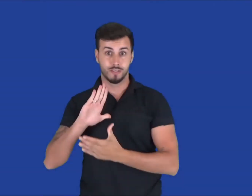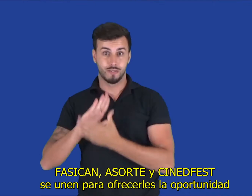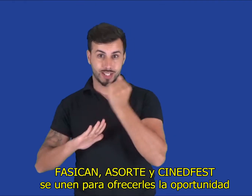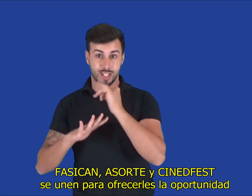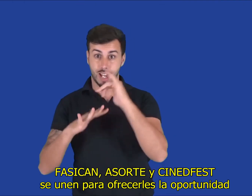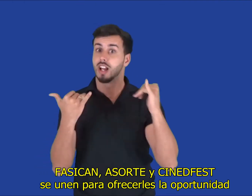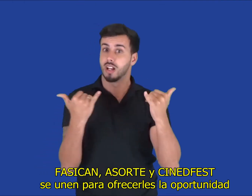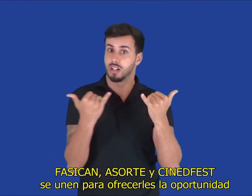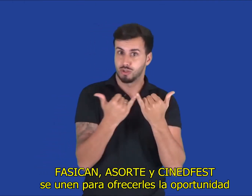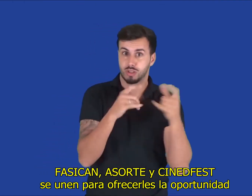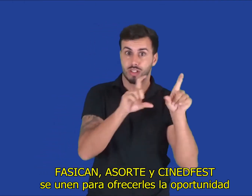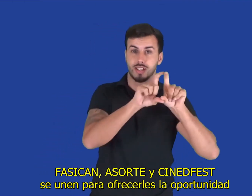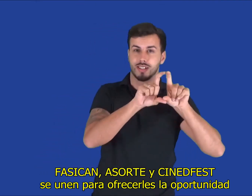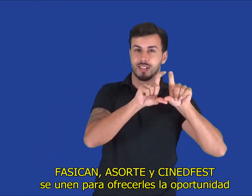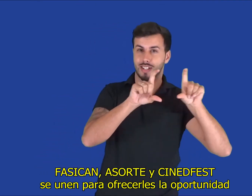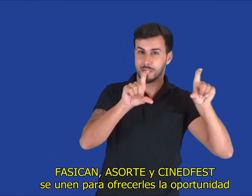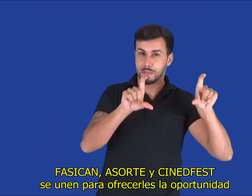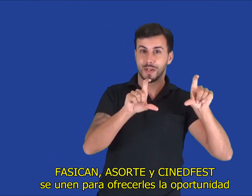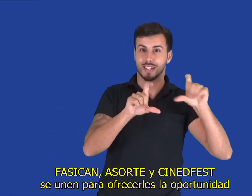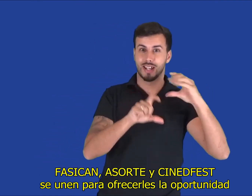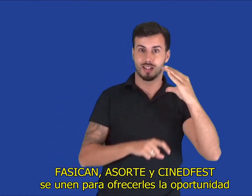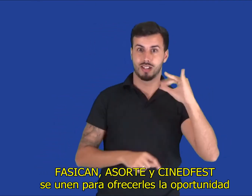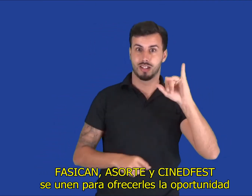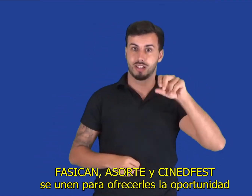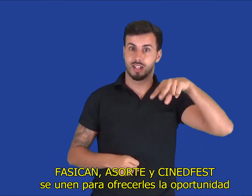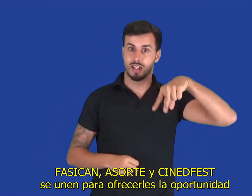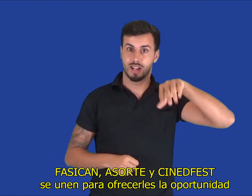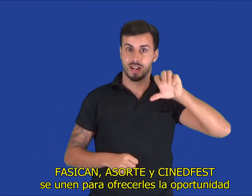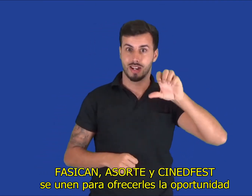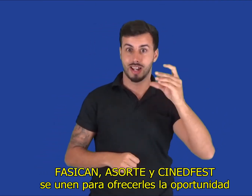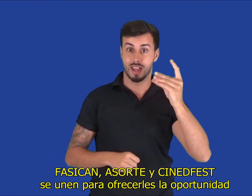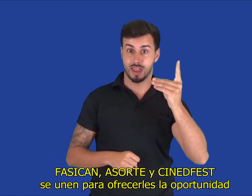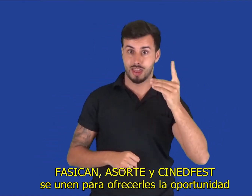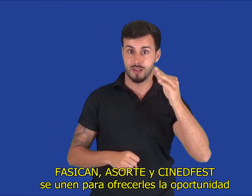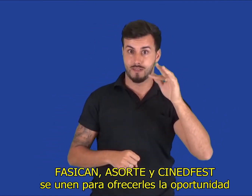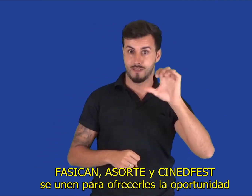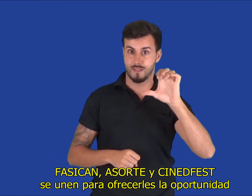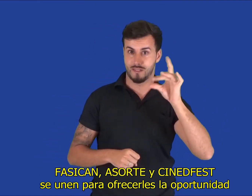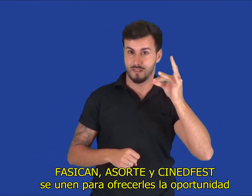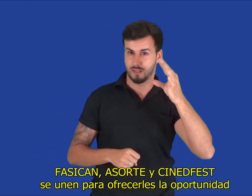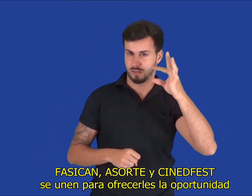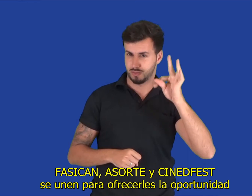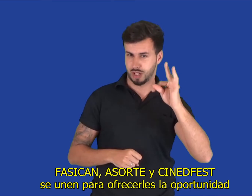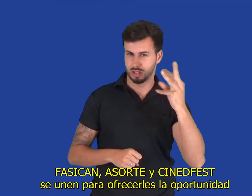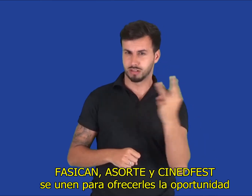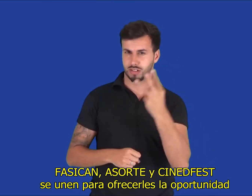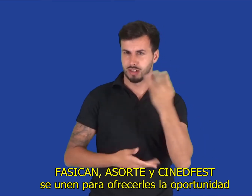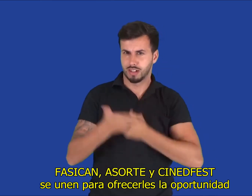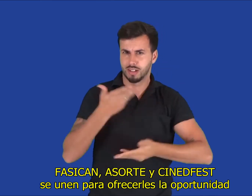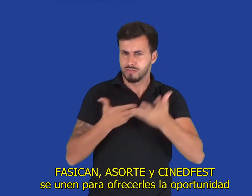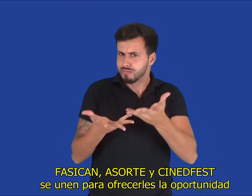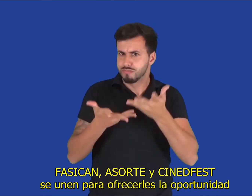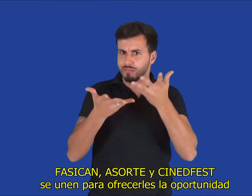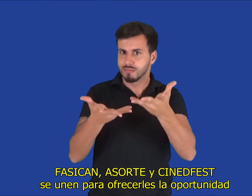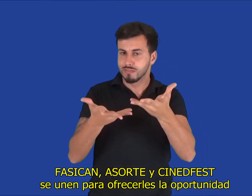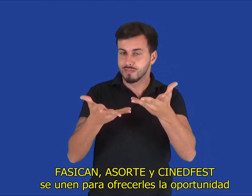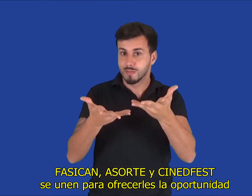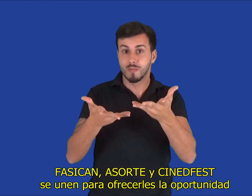FASICAN, ASORTE y Cinedest Fest se unen para ofrecerles la oportunidad de